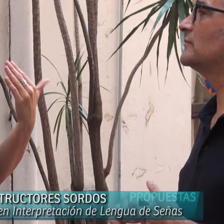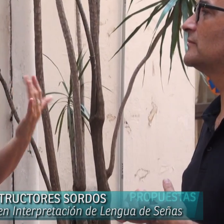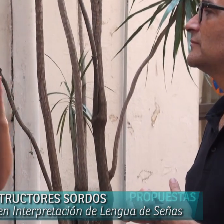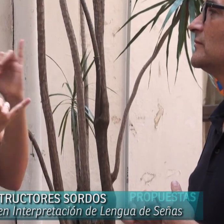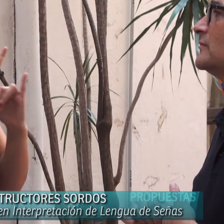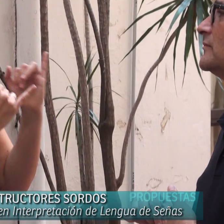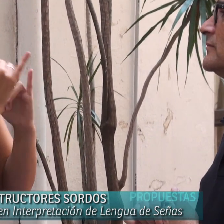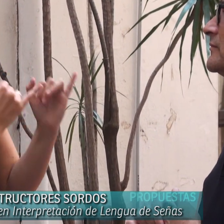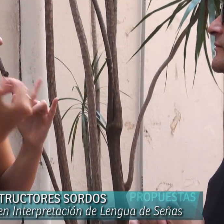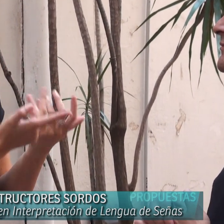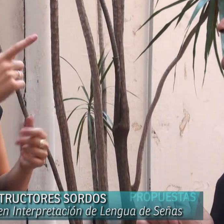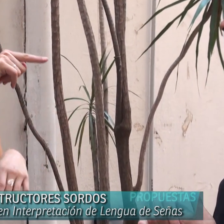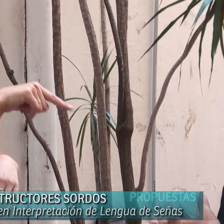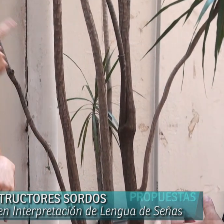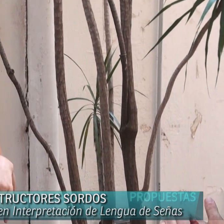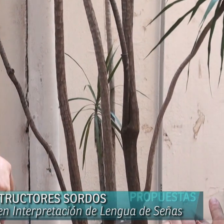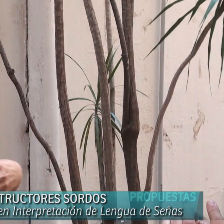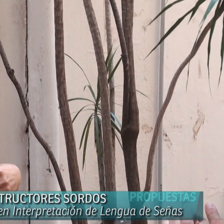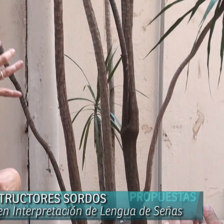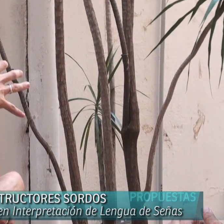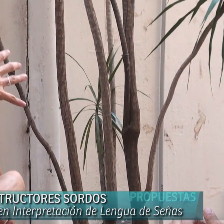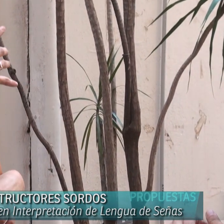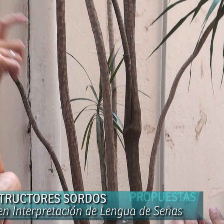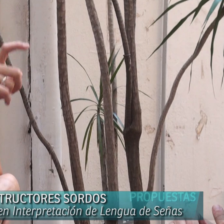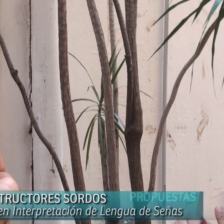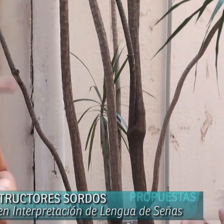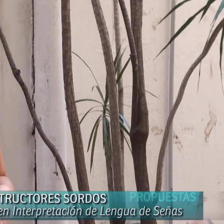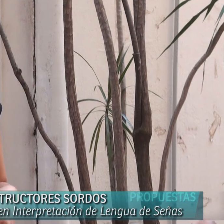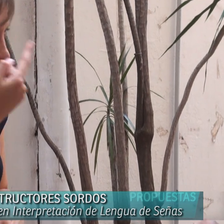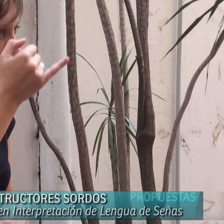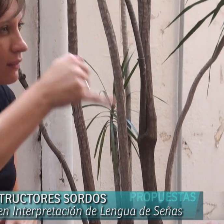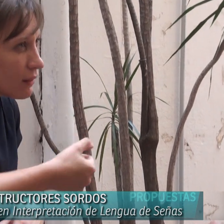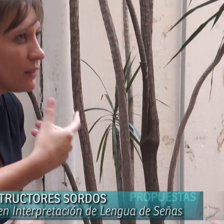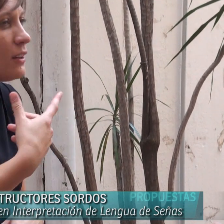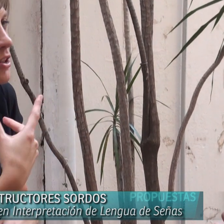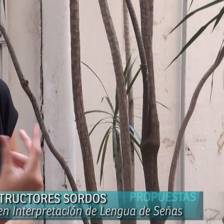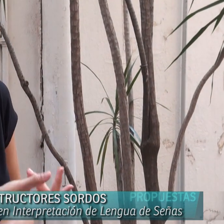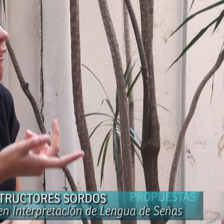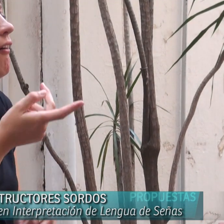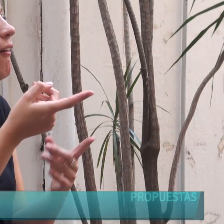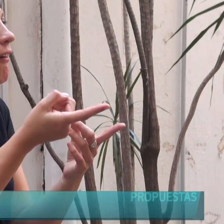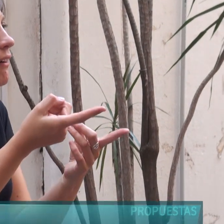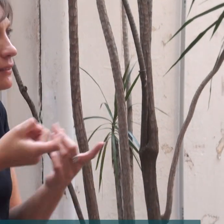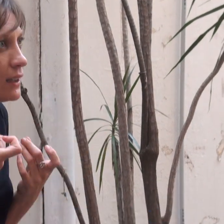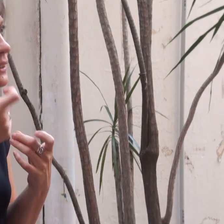¿Cómo pensás vos cuál es el interés que hay en esto y cuál es la necesidad real de la posibilidad de esta capacitación?